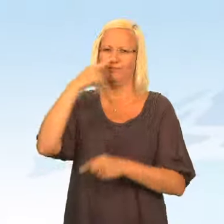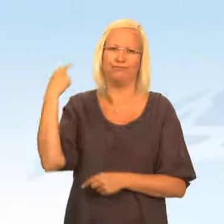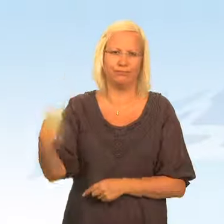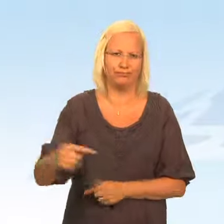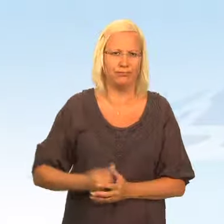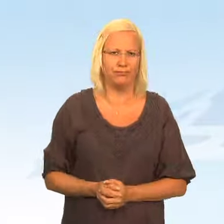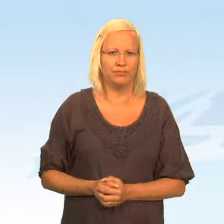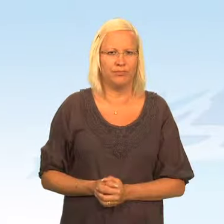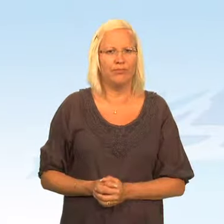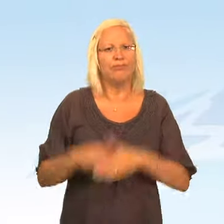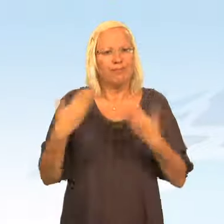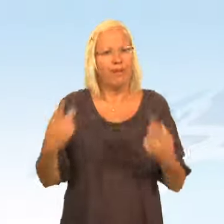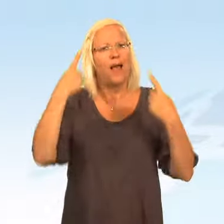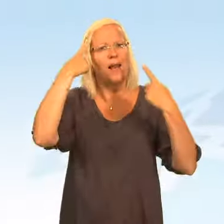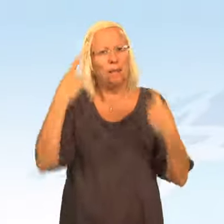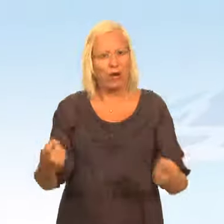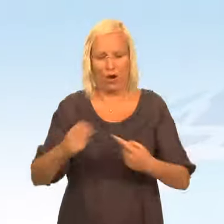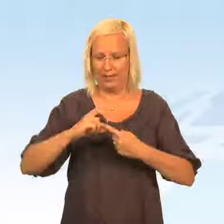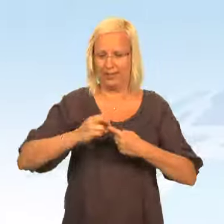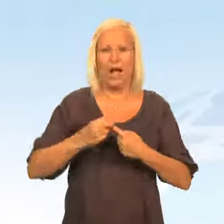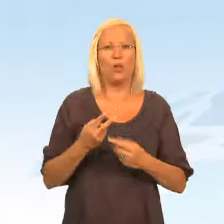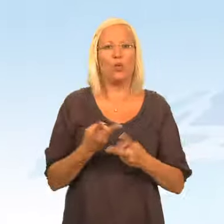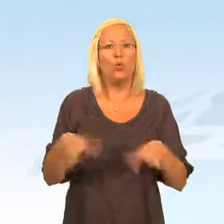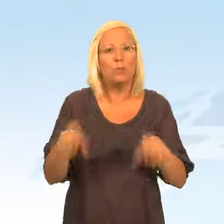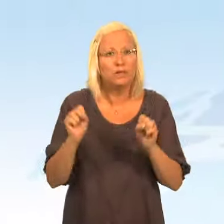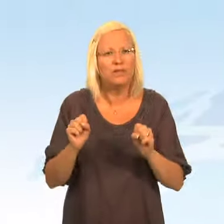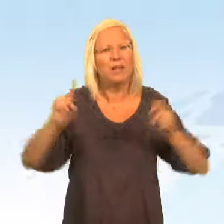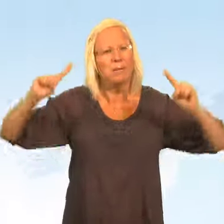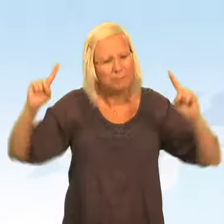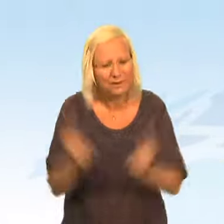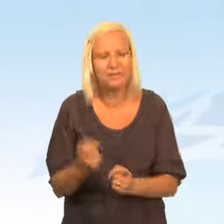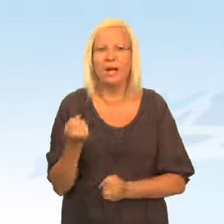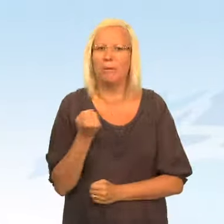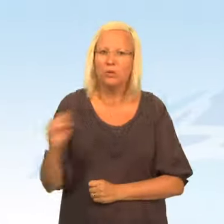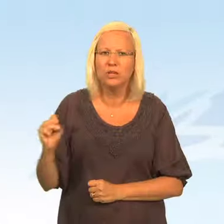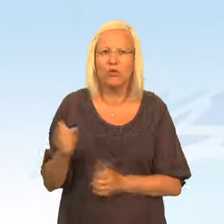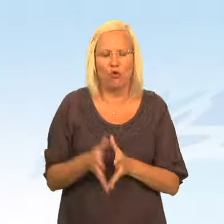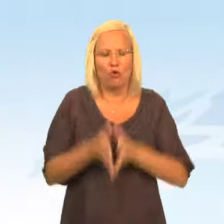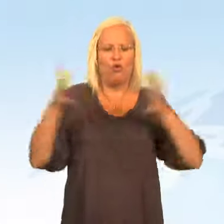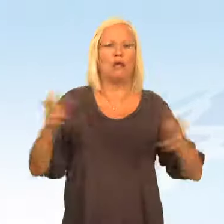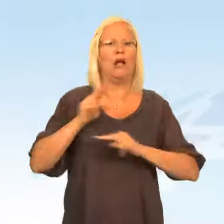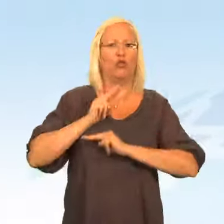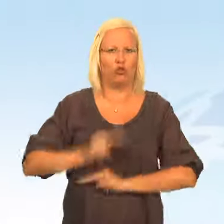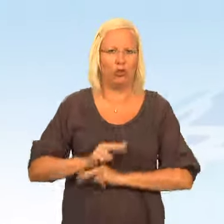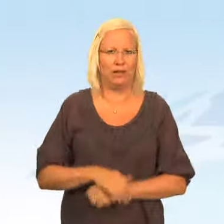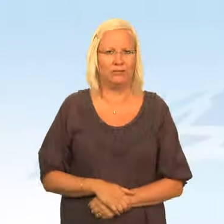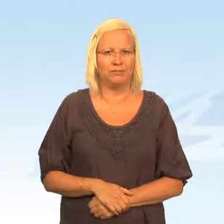värst. Det är en liberal kärnuppgift att minska brottsligheten och öka tryggheten.